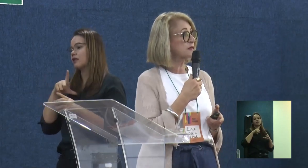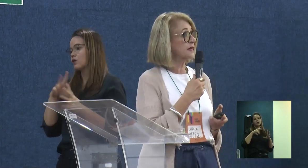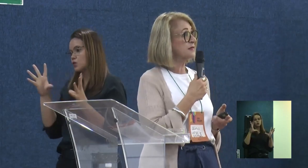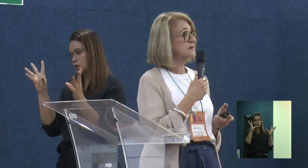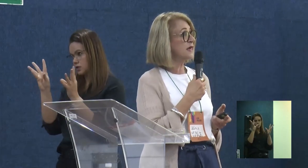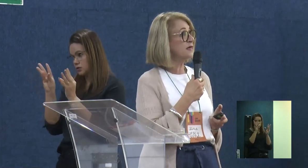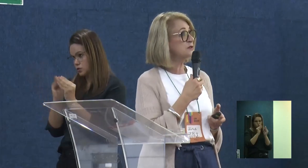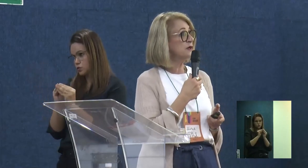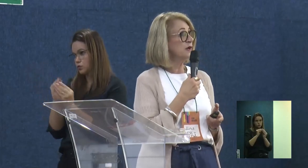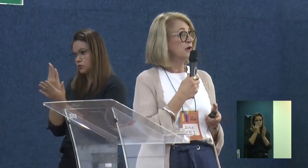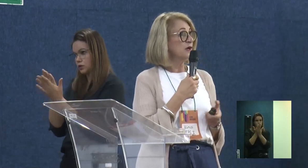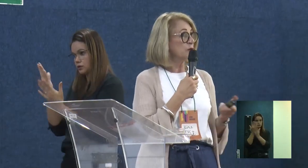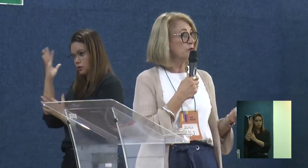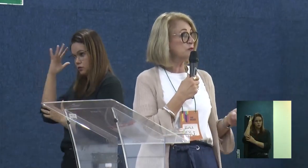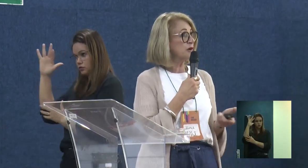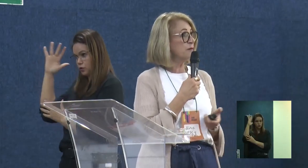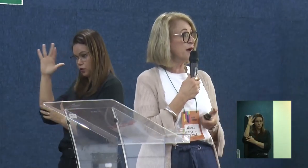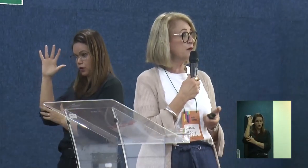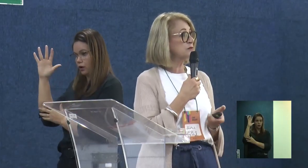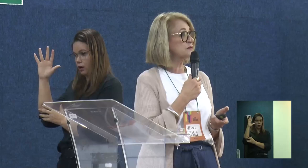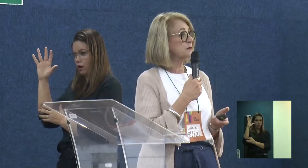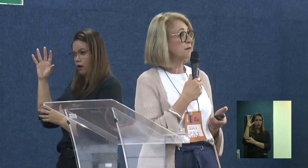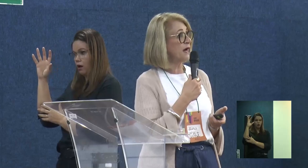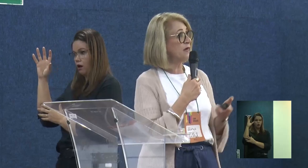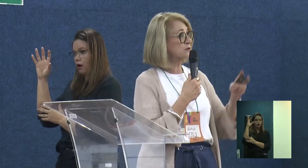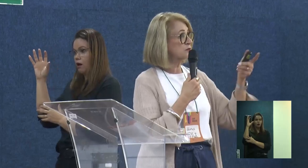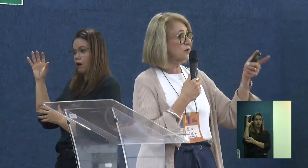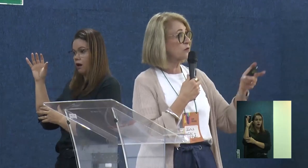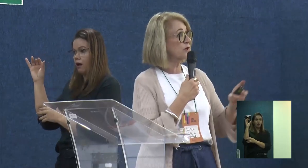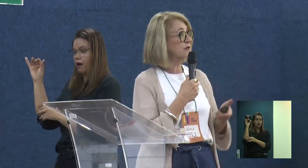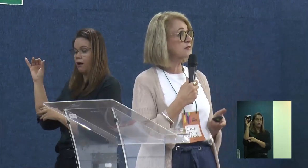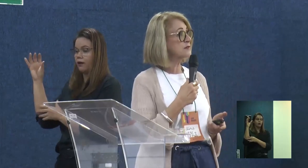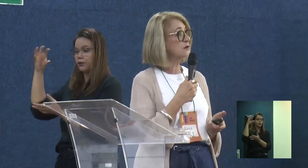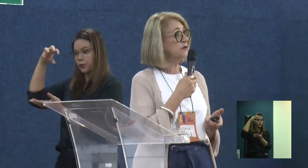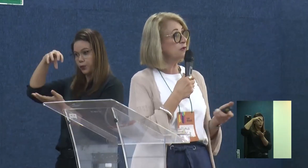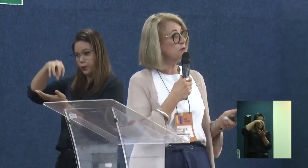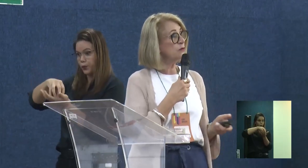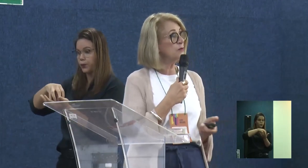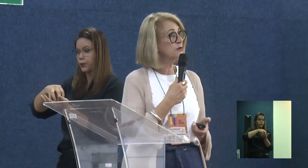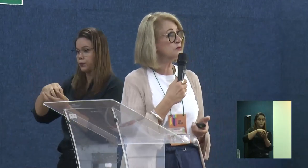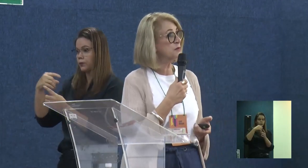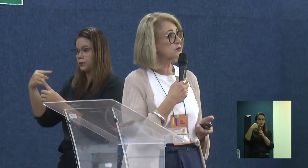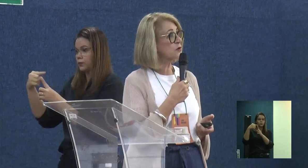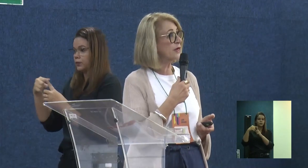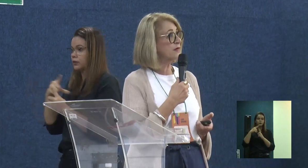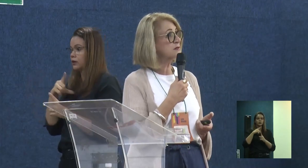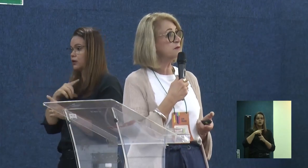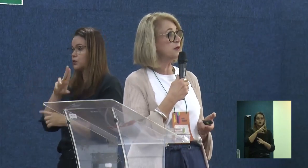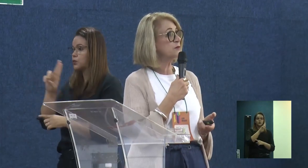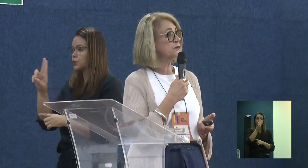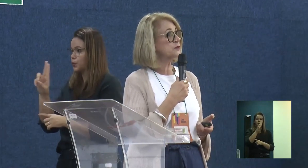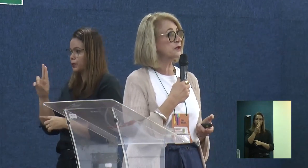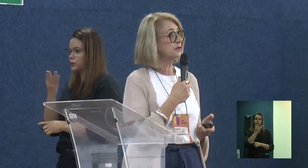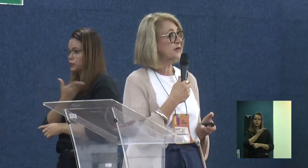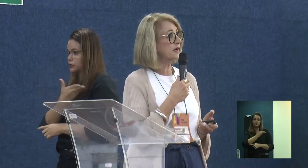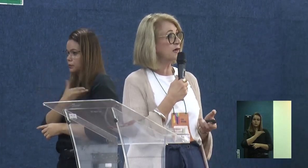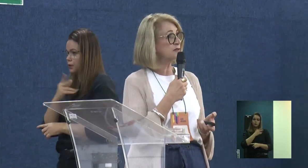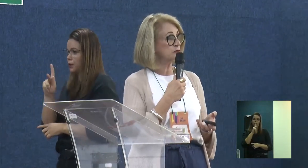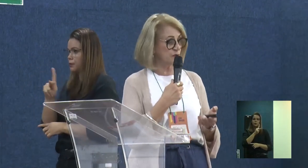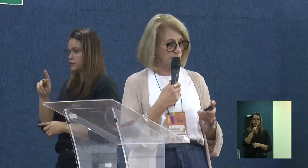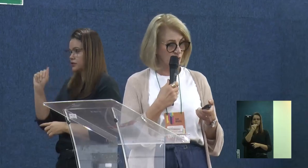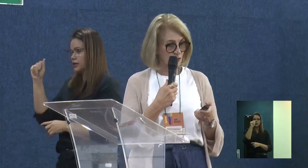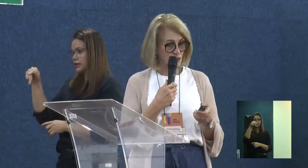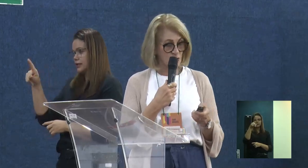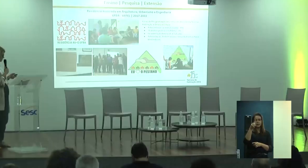aulas teóricas lá na sede, com os trabalhos práticos, a coorientação, e aqui o nome dos meus colegas também, o professor